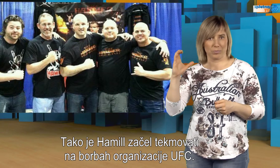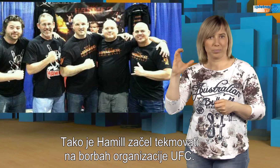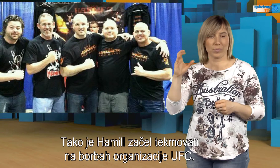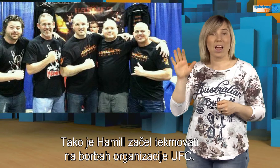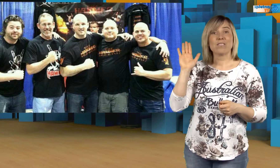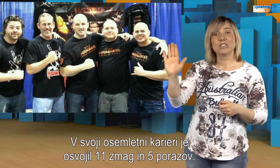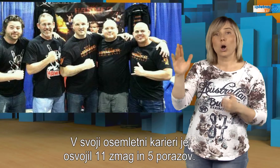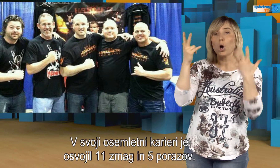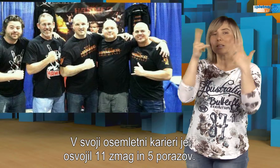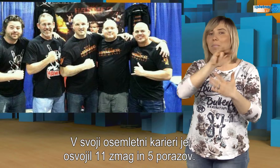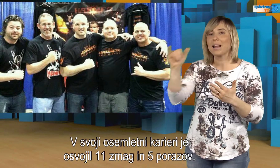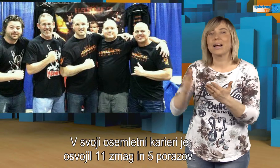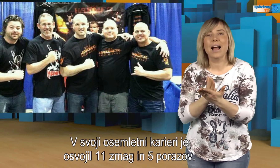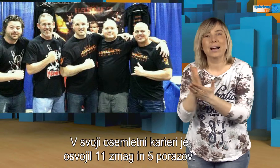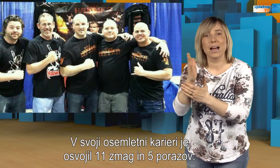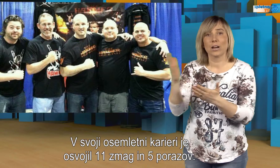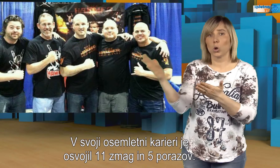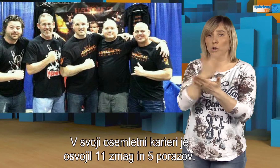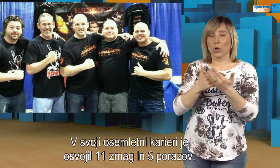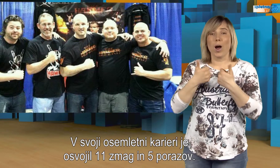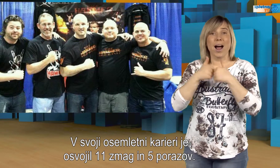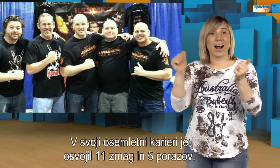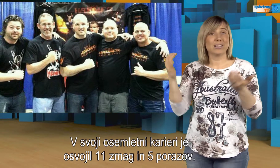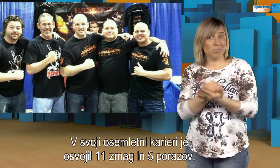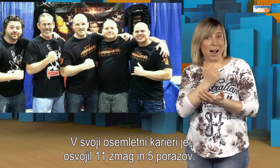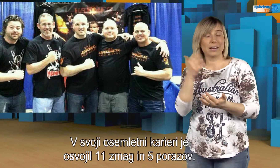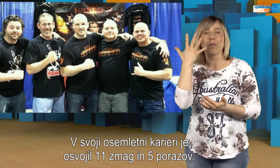V svojo osemletni karijer je usvojil najst zmak in pet porazov.